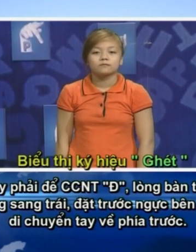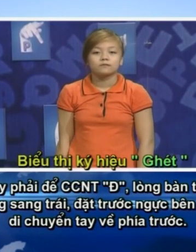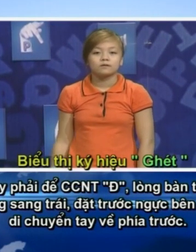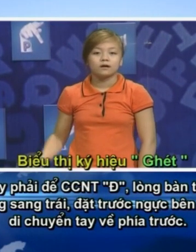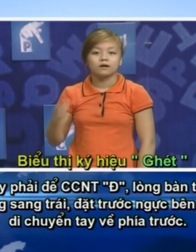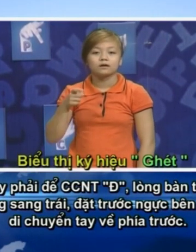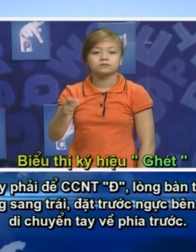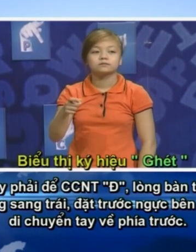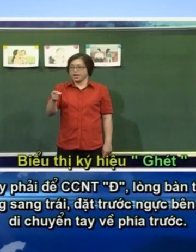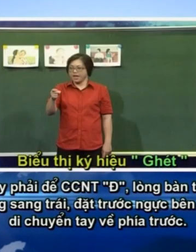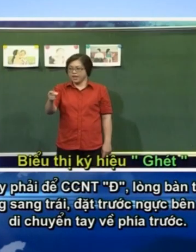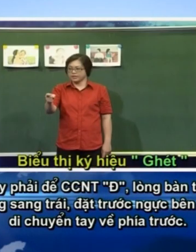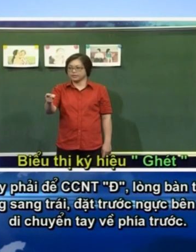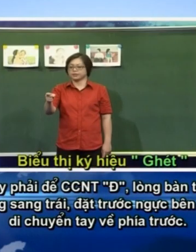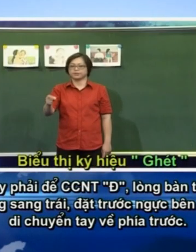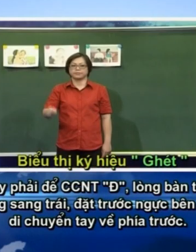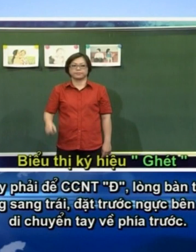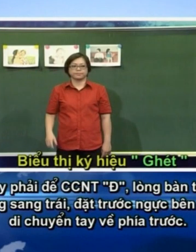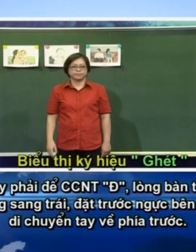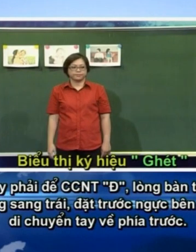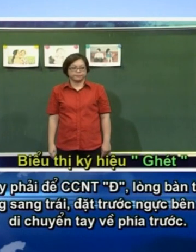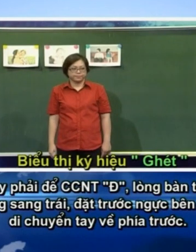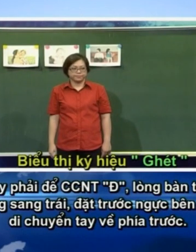Đặt chước ngực bên phải Di chuyển tay về phía trước